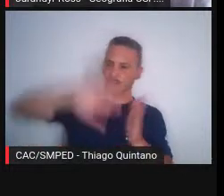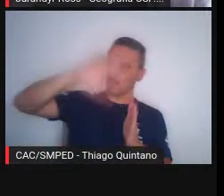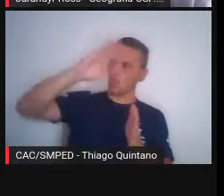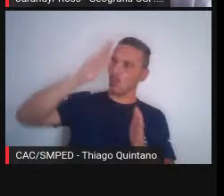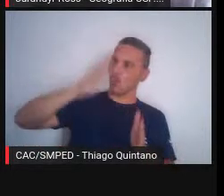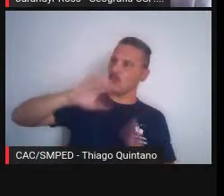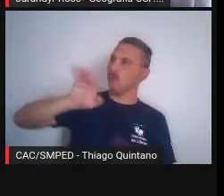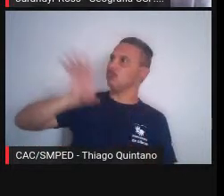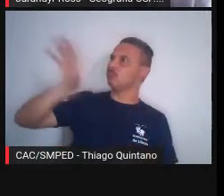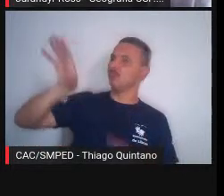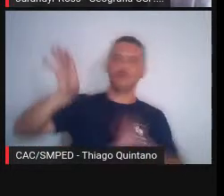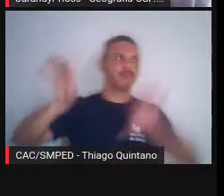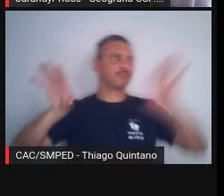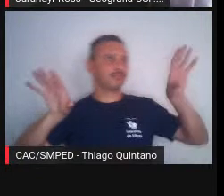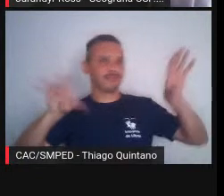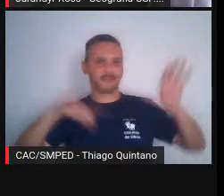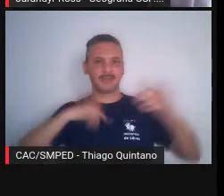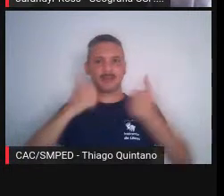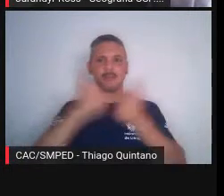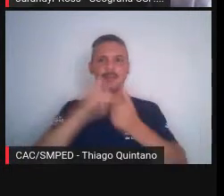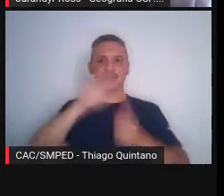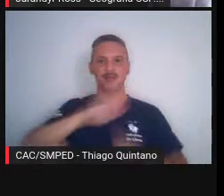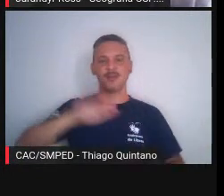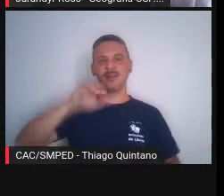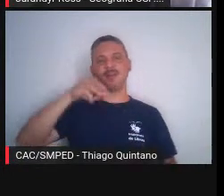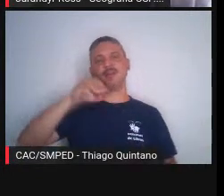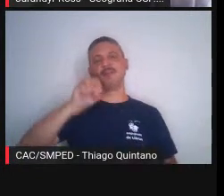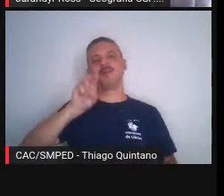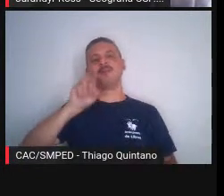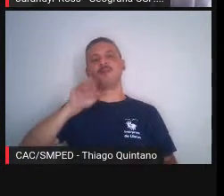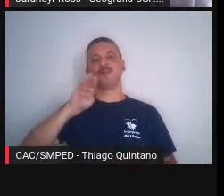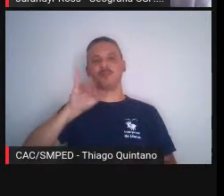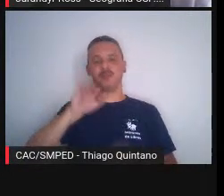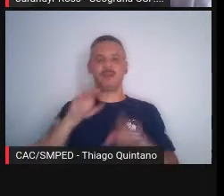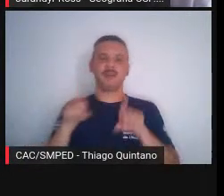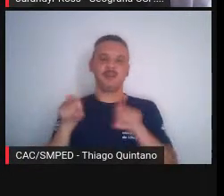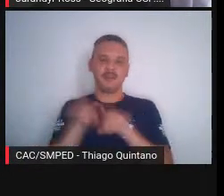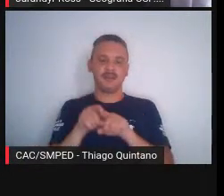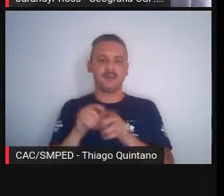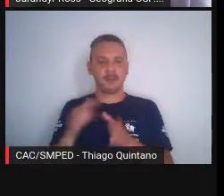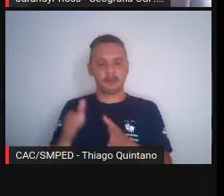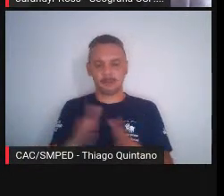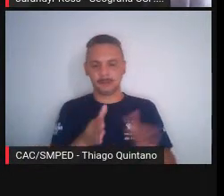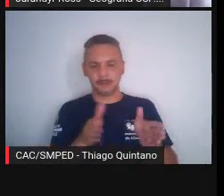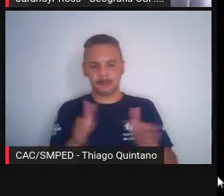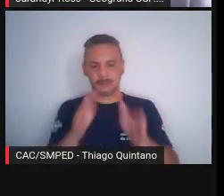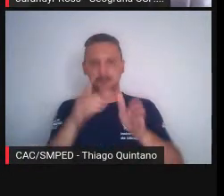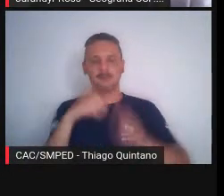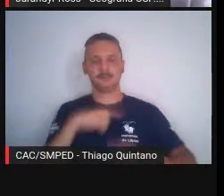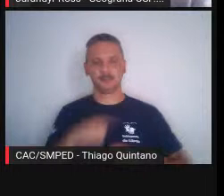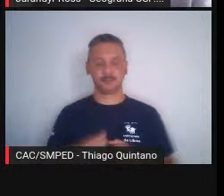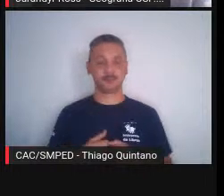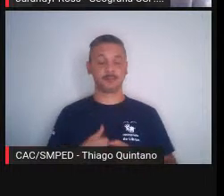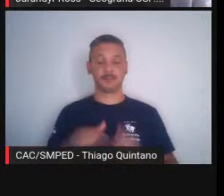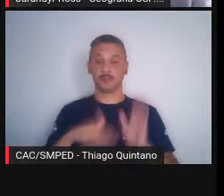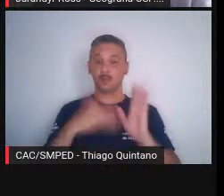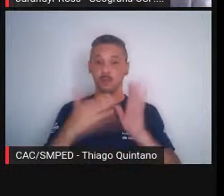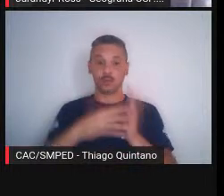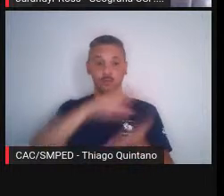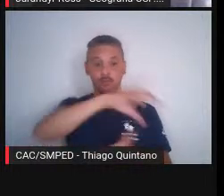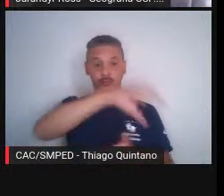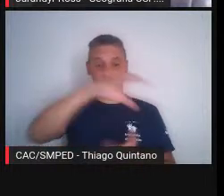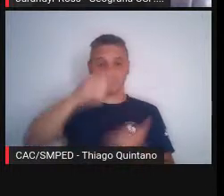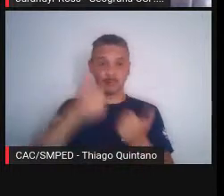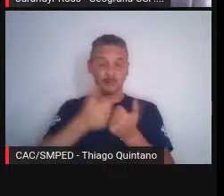da área do Morumbi, e a gente vê o quanto ele fazia curvas meandros. E essas áreas todas ao redor são